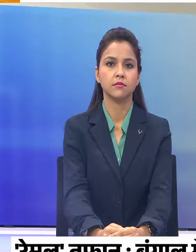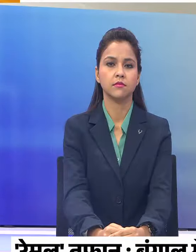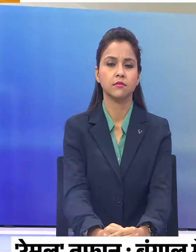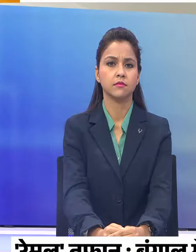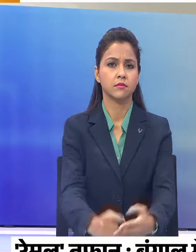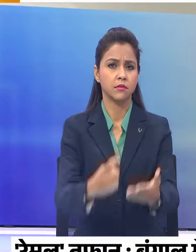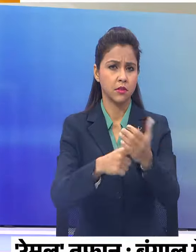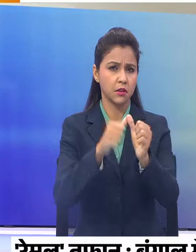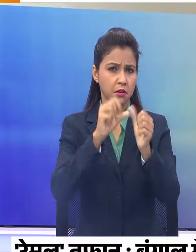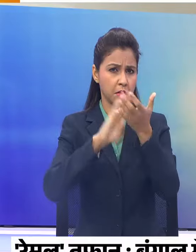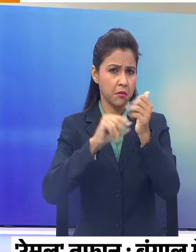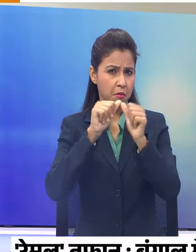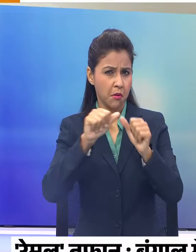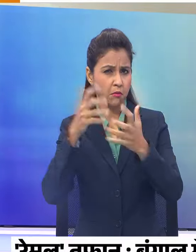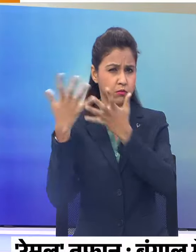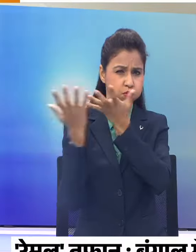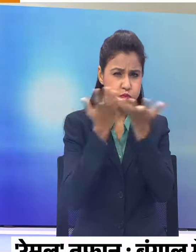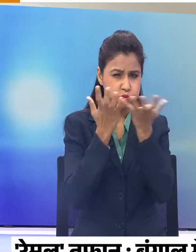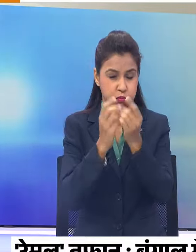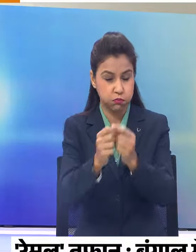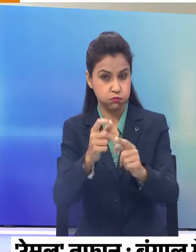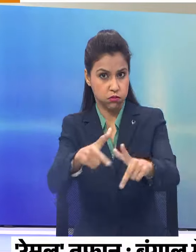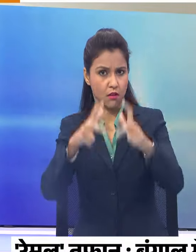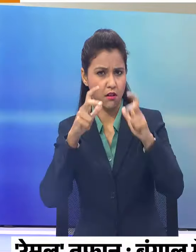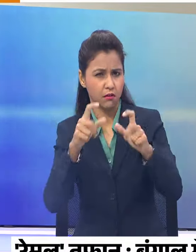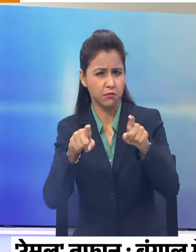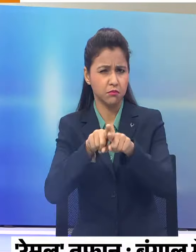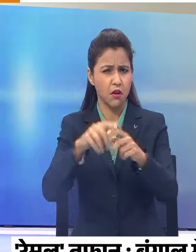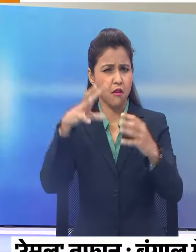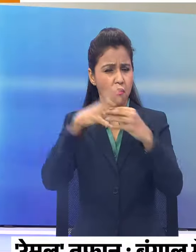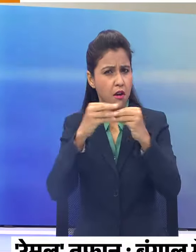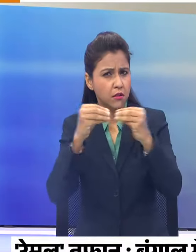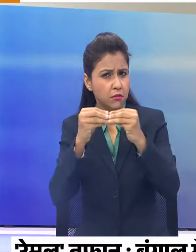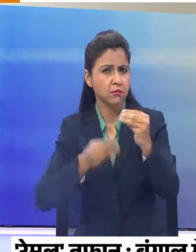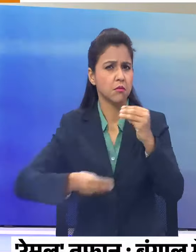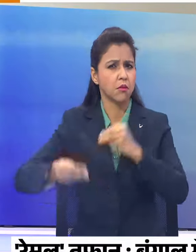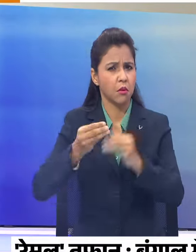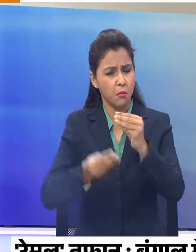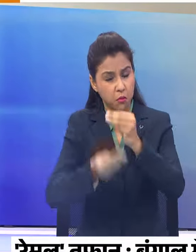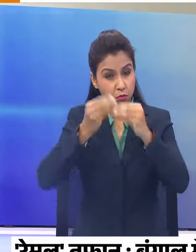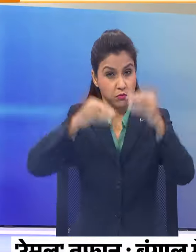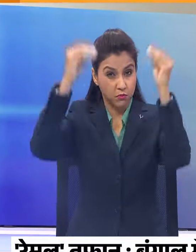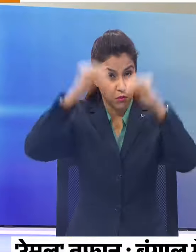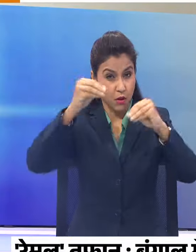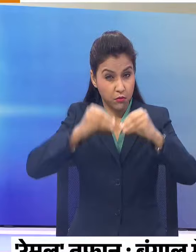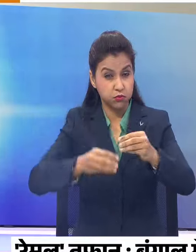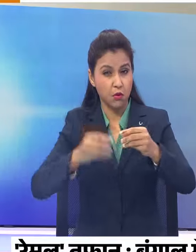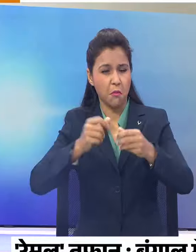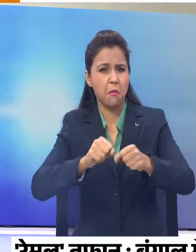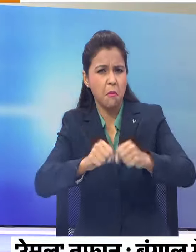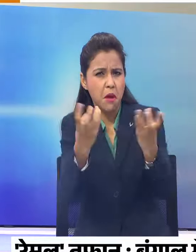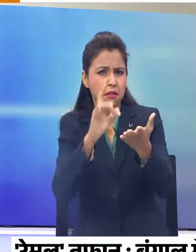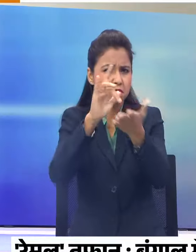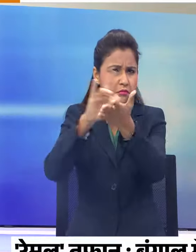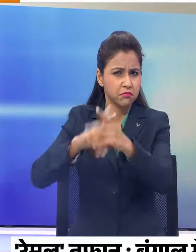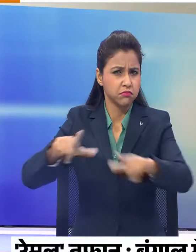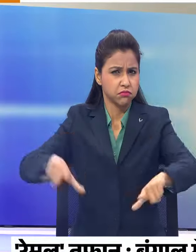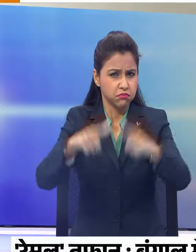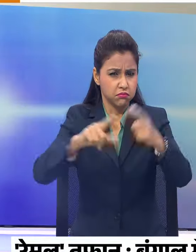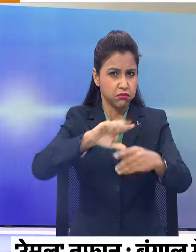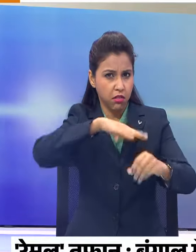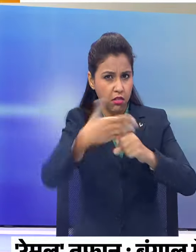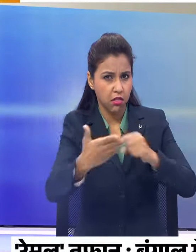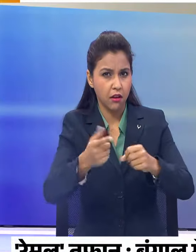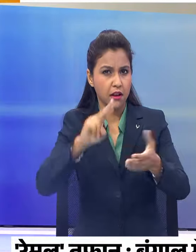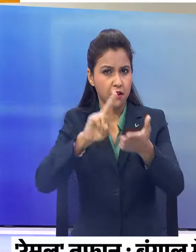रेमल तुफान के कारण अलर्ट पर पश्रमंगाल तेज हवाओं के साथ भारी बारिश कई जगाओं पर पेड़ गिरे एंडी आरिफ की टीम